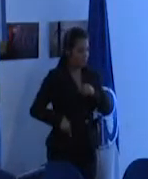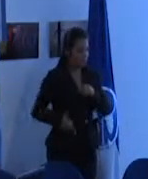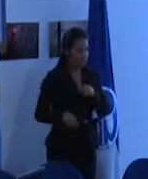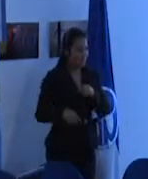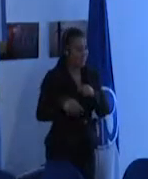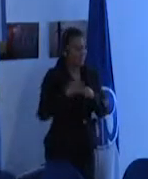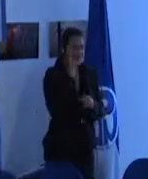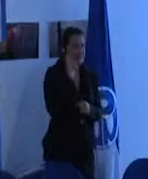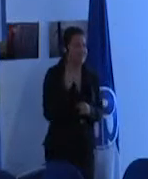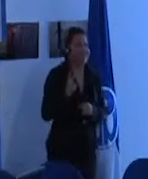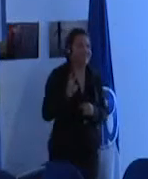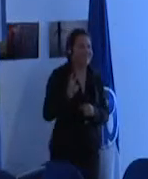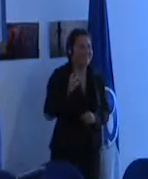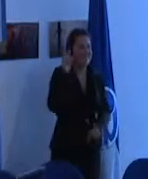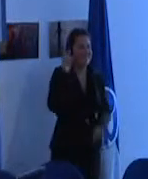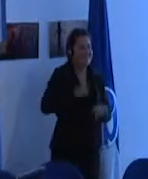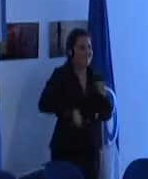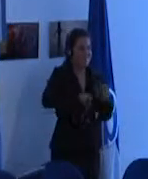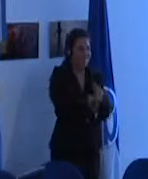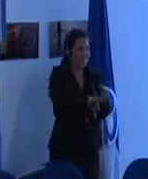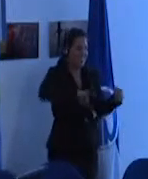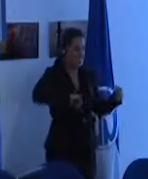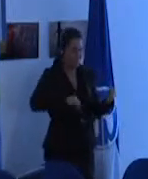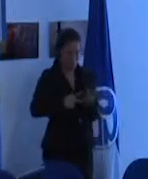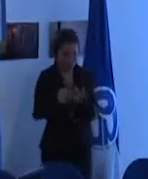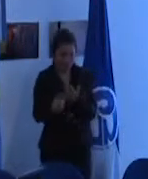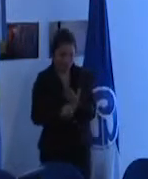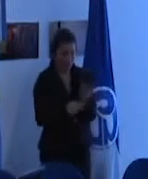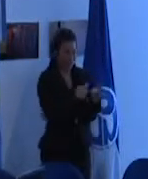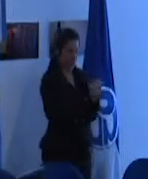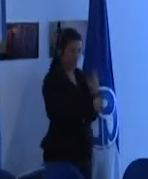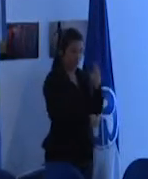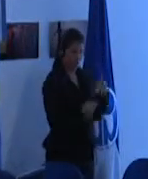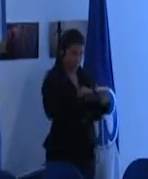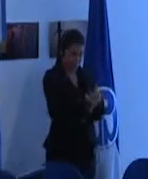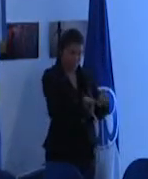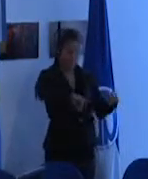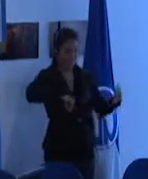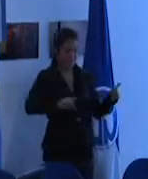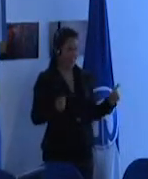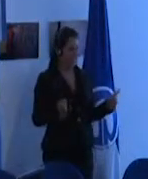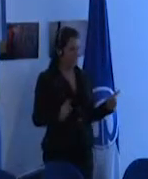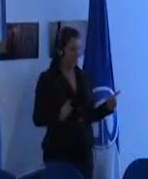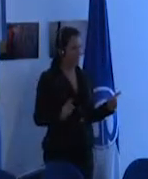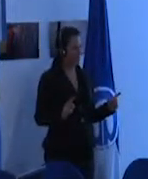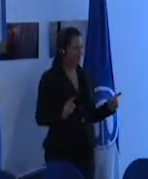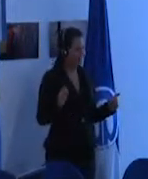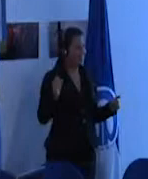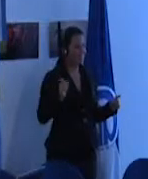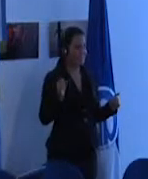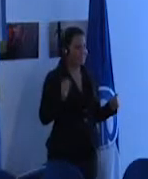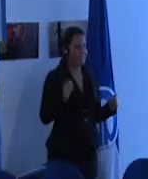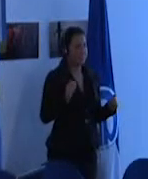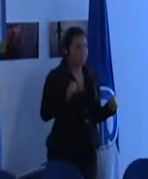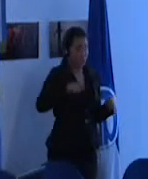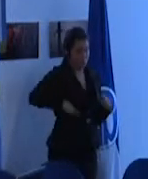no puede ser independiente no puede ser independiente el uno del otro por lo tanto la escuela inclusiva